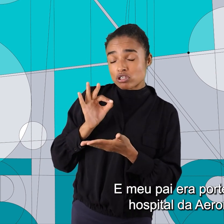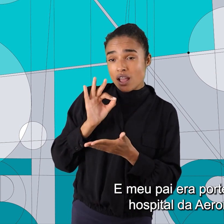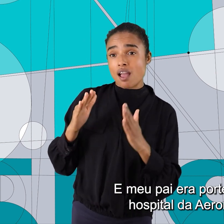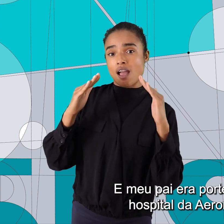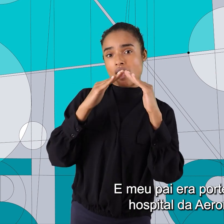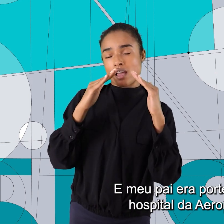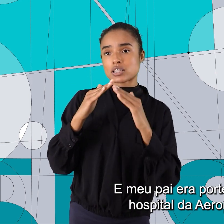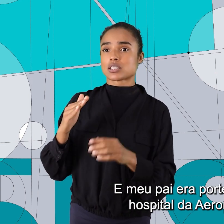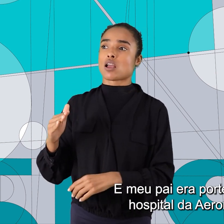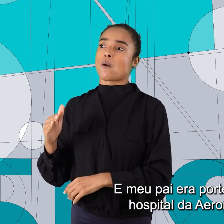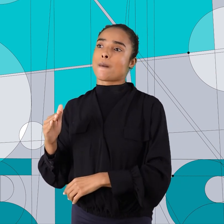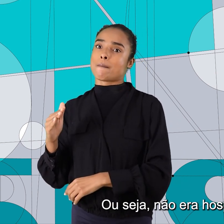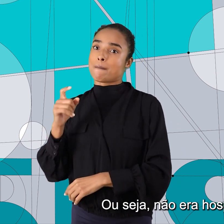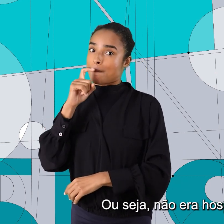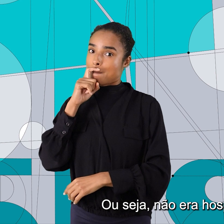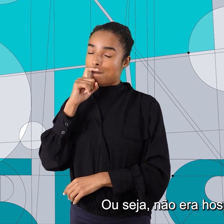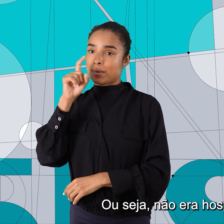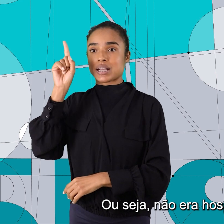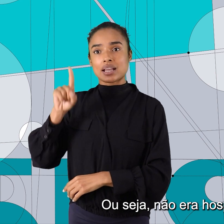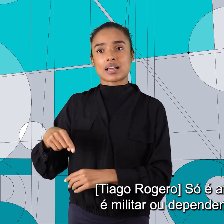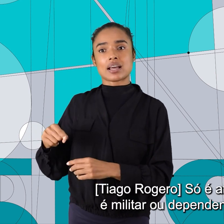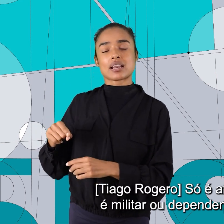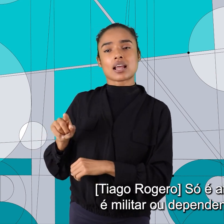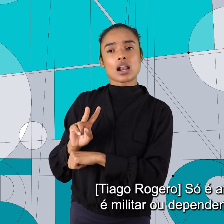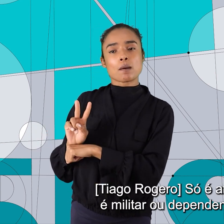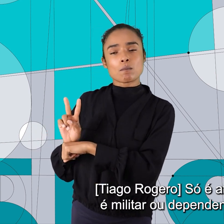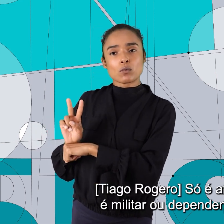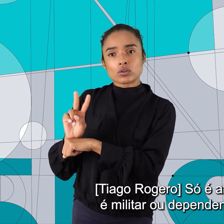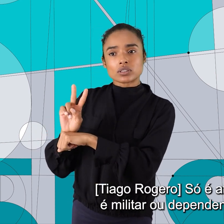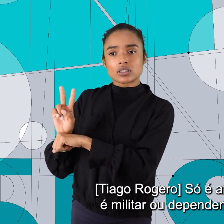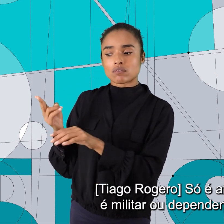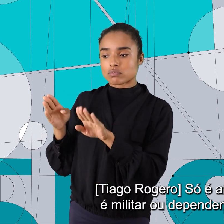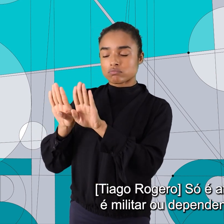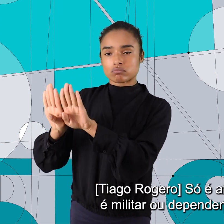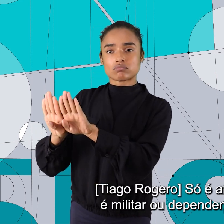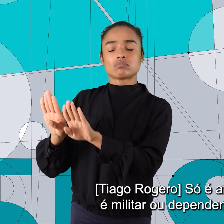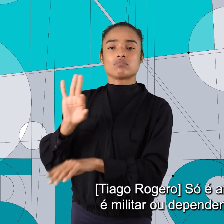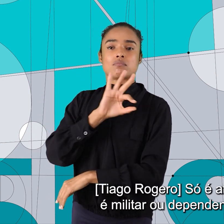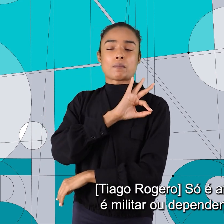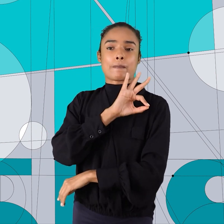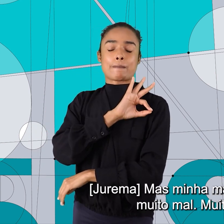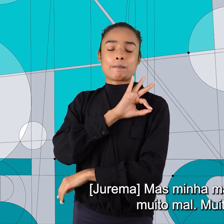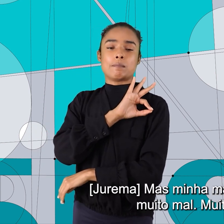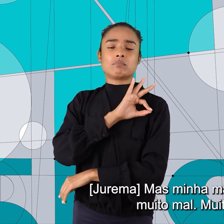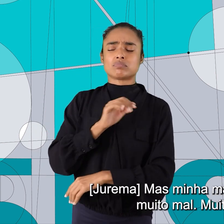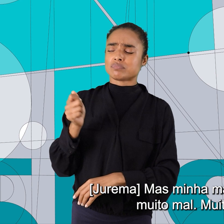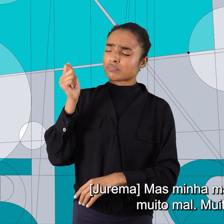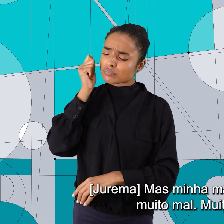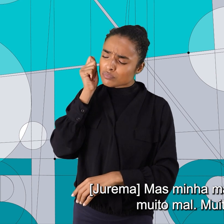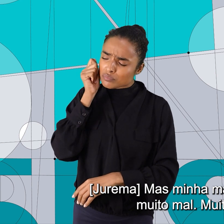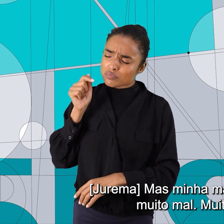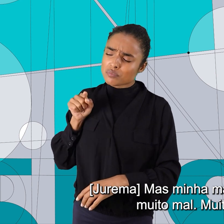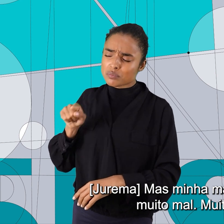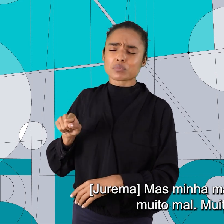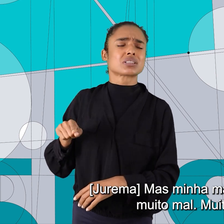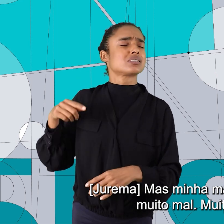porteiro de um hospital da aeronáutica. Ou seja, não era um hospital público. Só é atendido quem é militar ou dependente de militar. Mas minha mãe ficou